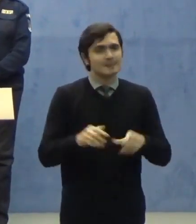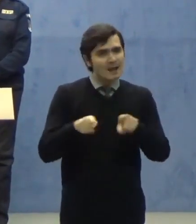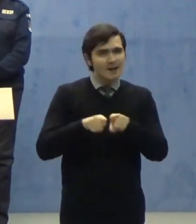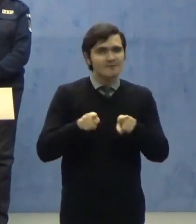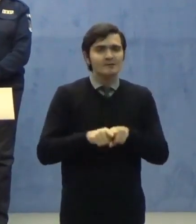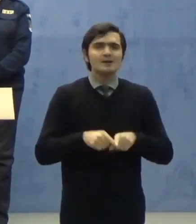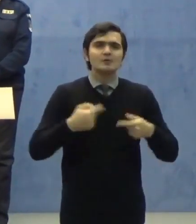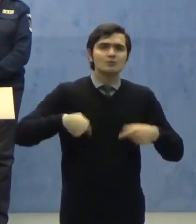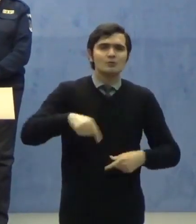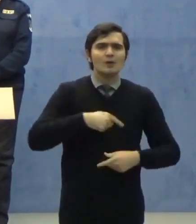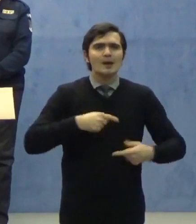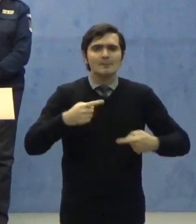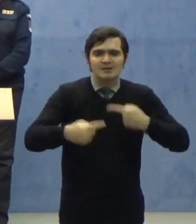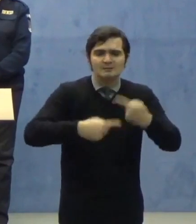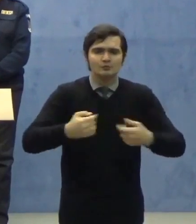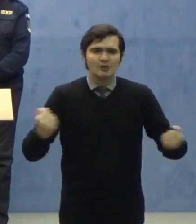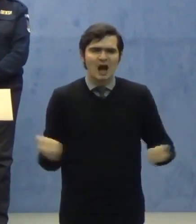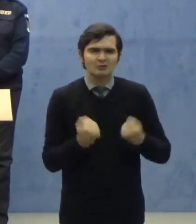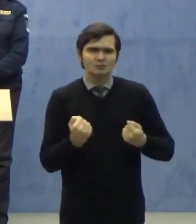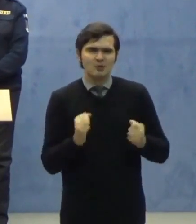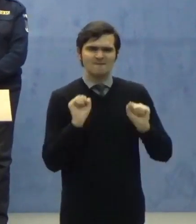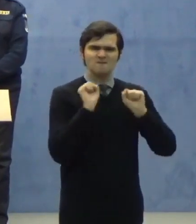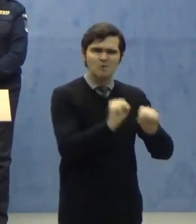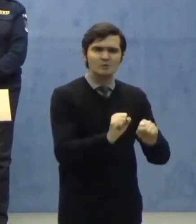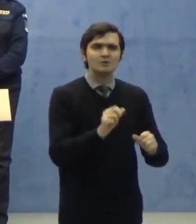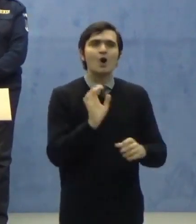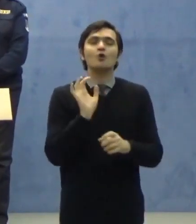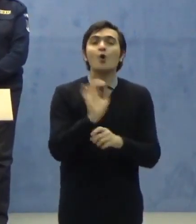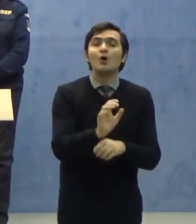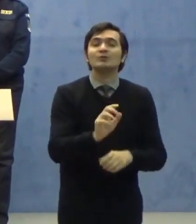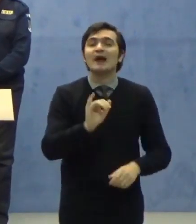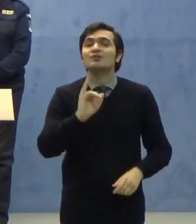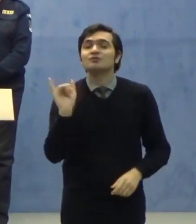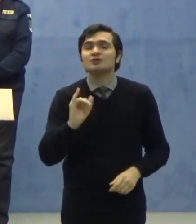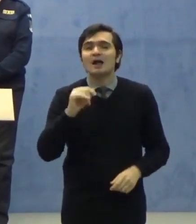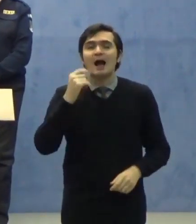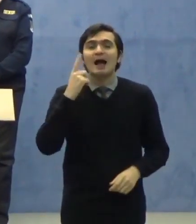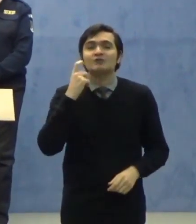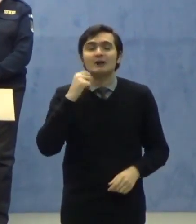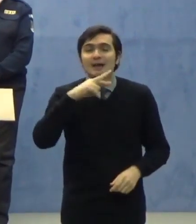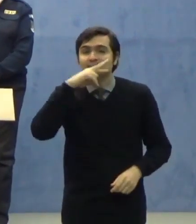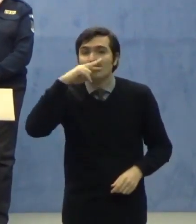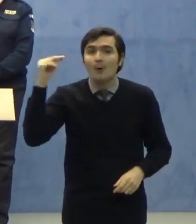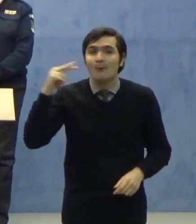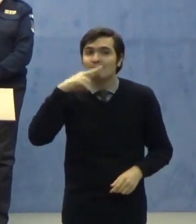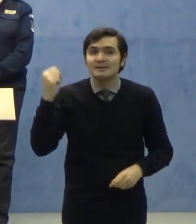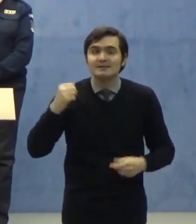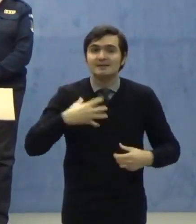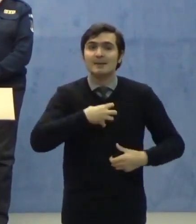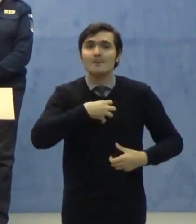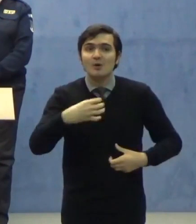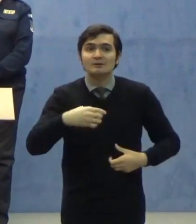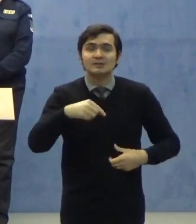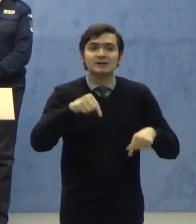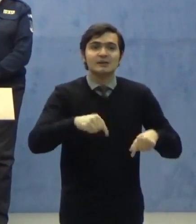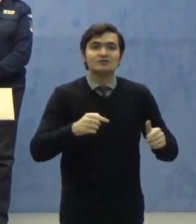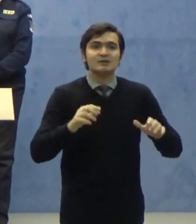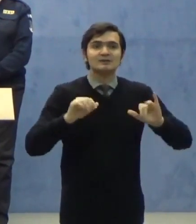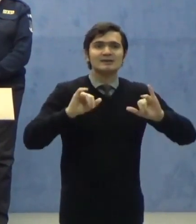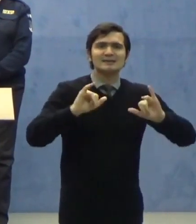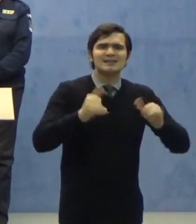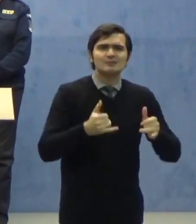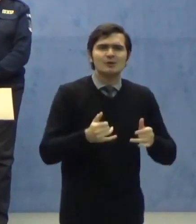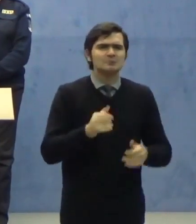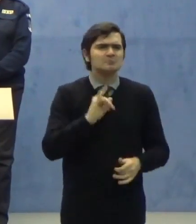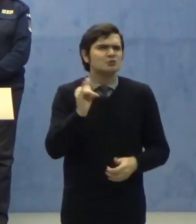desfășurat acțiunii în forță împotriva celor care au încercat să speculeze această situație pentru a se îmbogăți. Vorbesc de